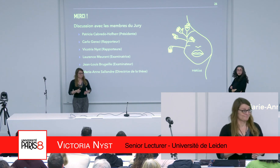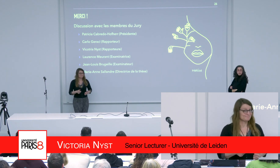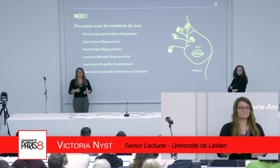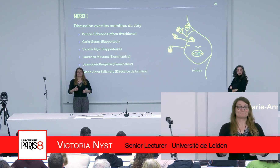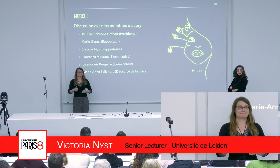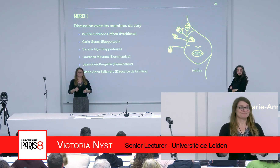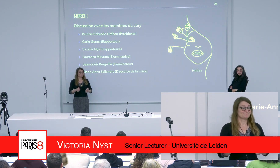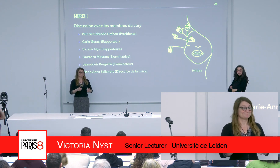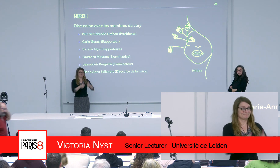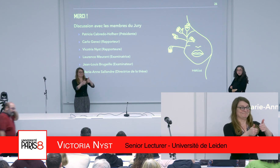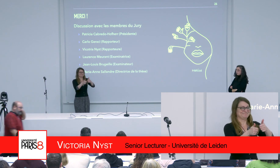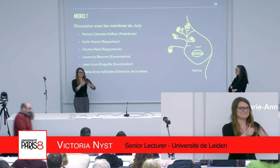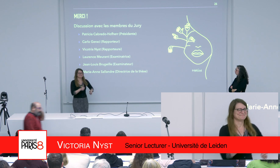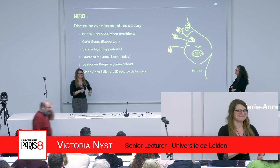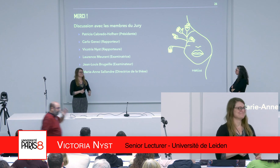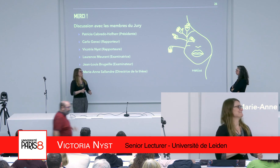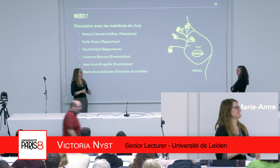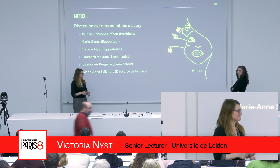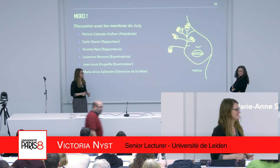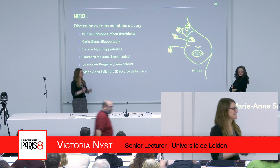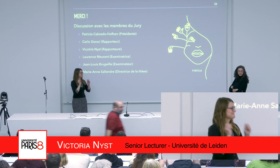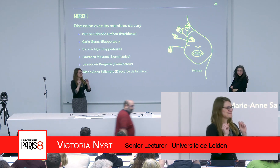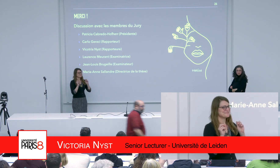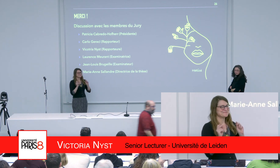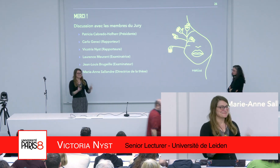C'est bon ? Au niveau du positionnement, c'est bon.